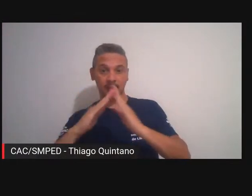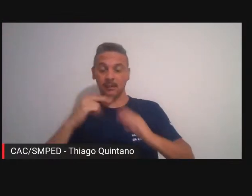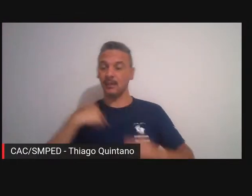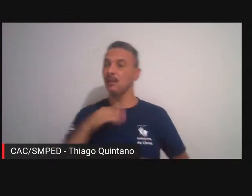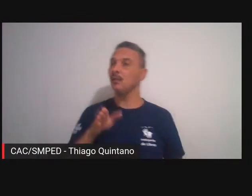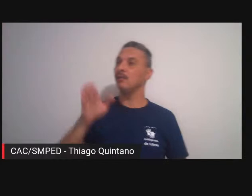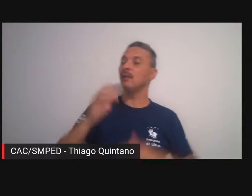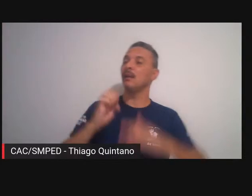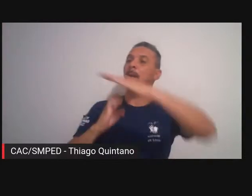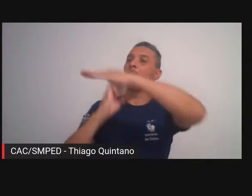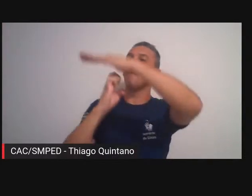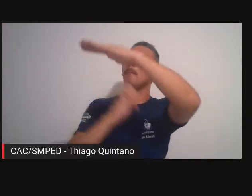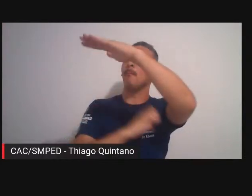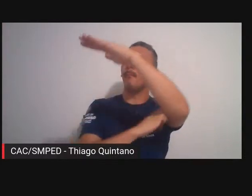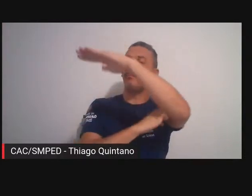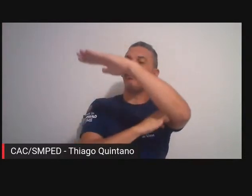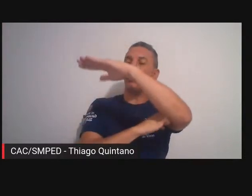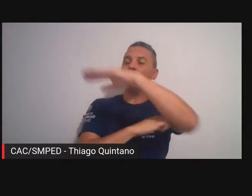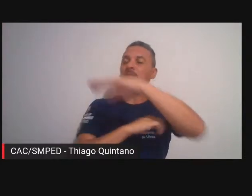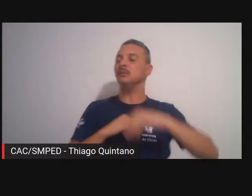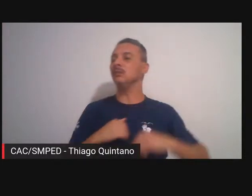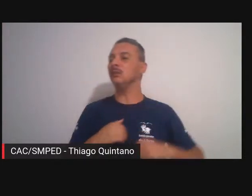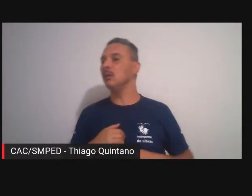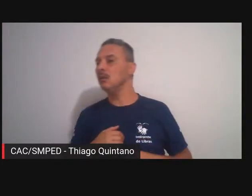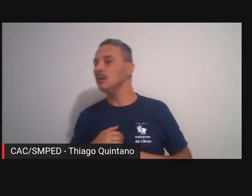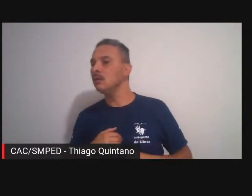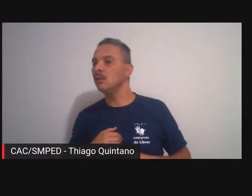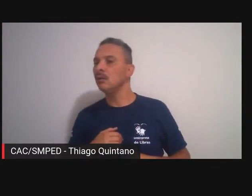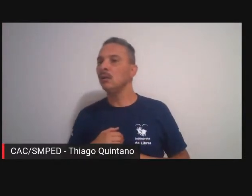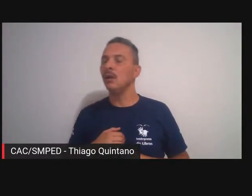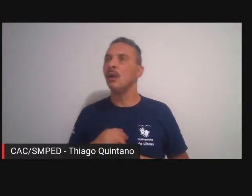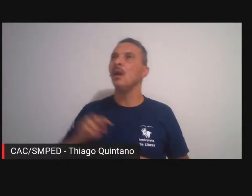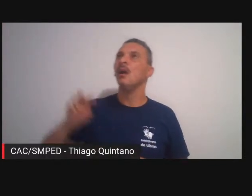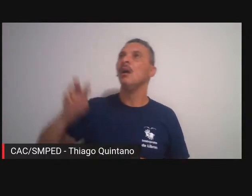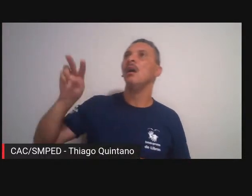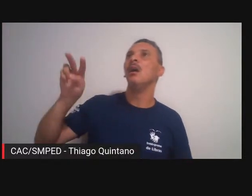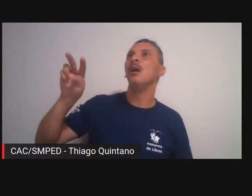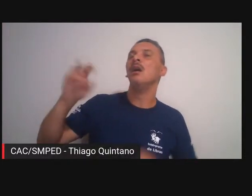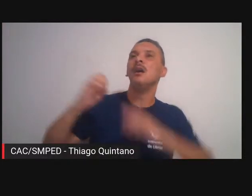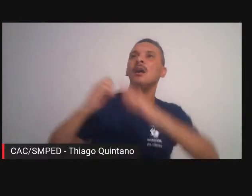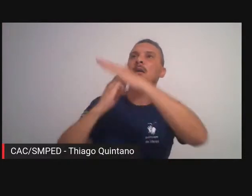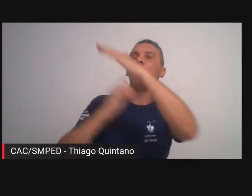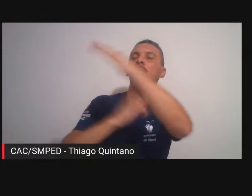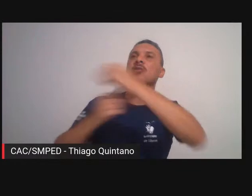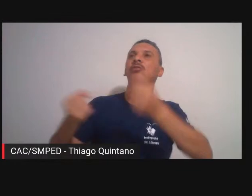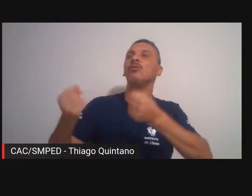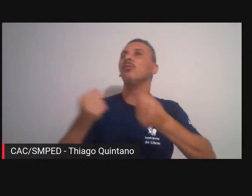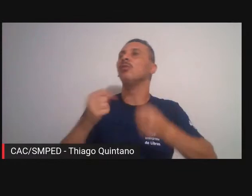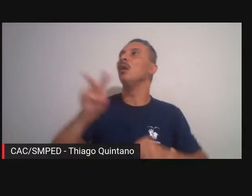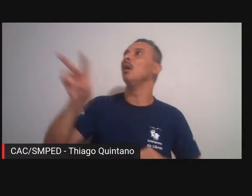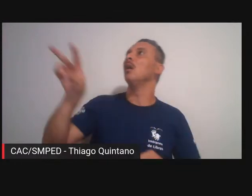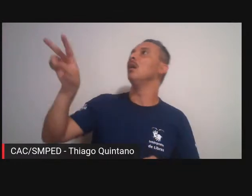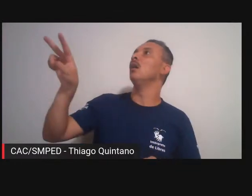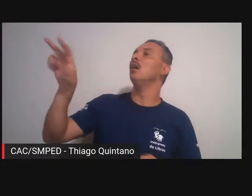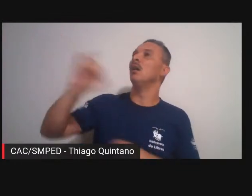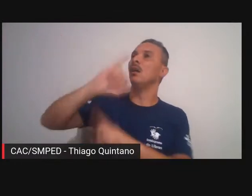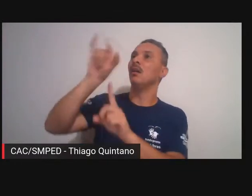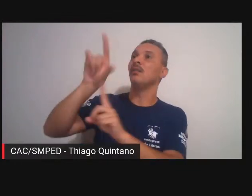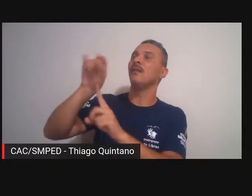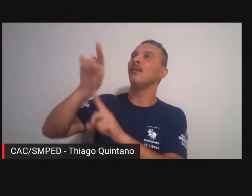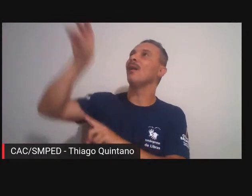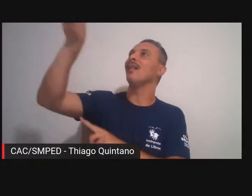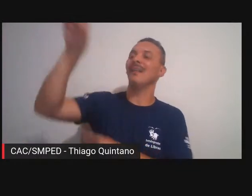mais alta e via um resquício do Jaraguá então o Jaraguá ele tem uma coisa ele sempre está na nossa paisagem